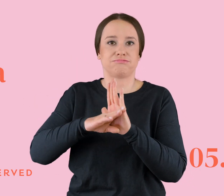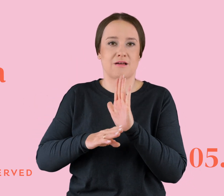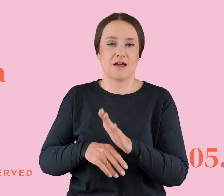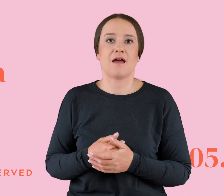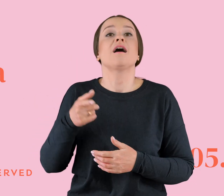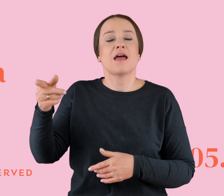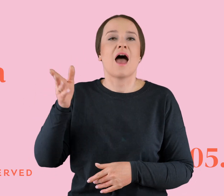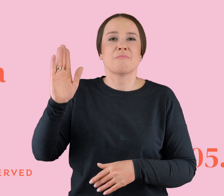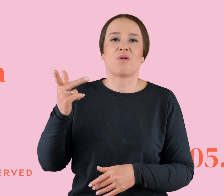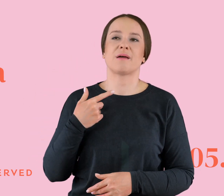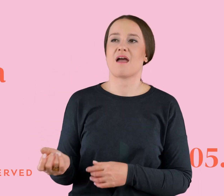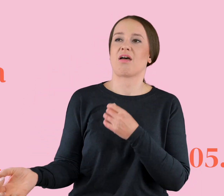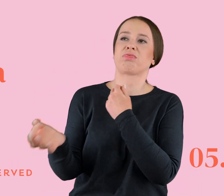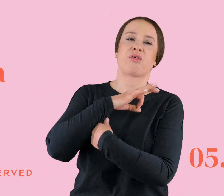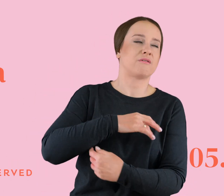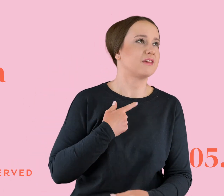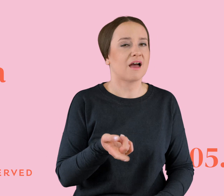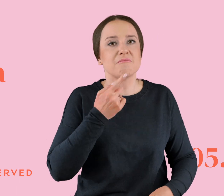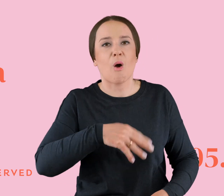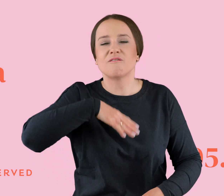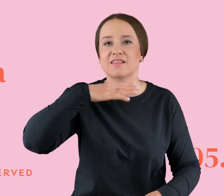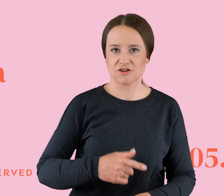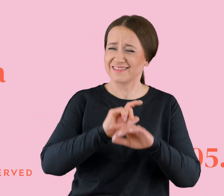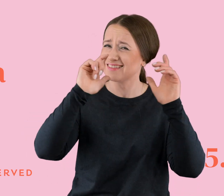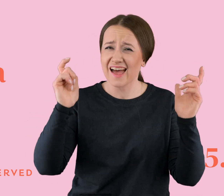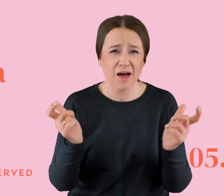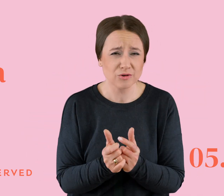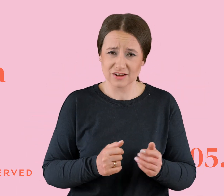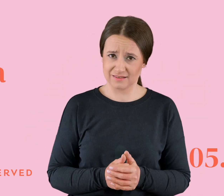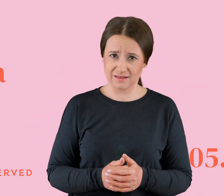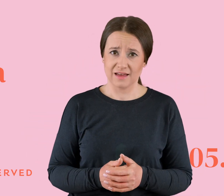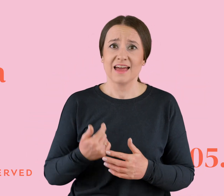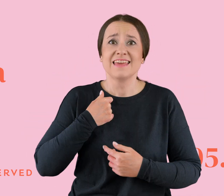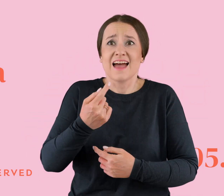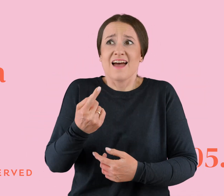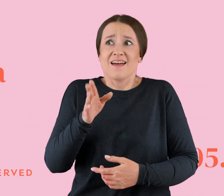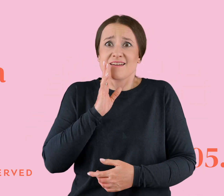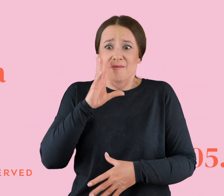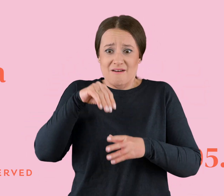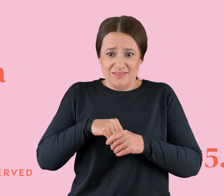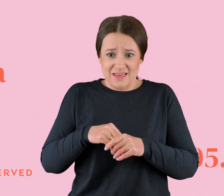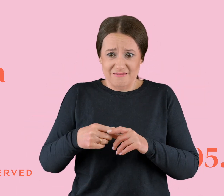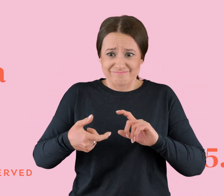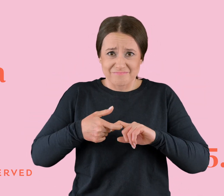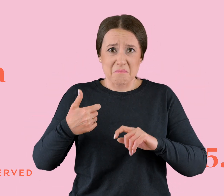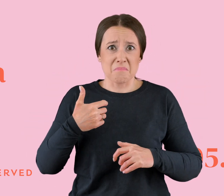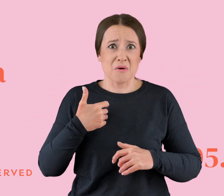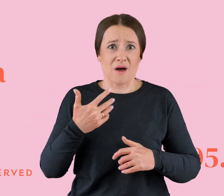zjebę. I wiecznie byłam niewystarczająca w ogóle. cyrk, ja w tym cyrku byłam ssakiem chyba. Dobra, żartuję, to było żałosne.